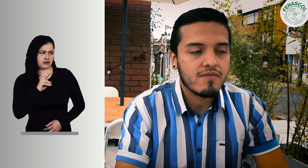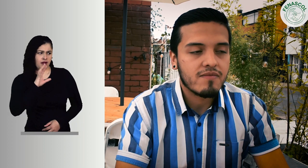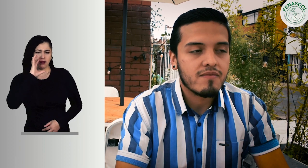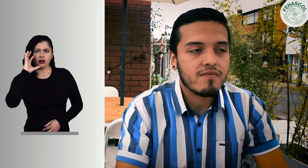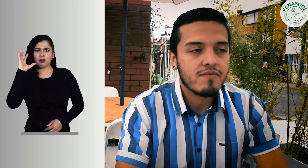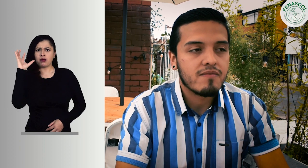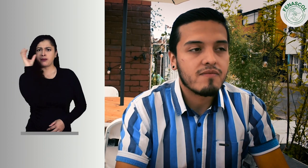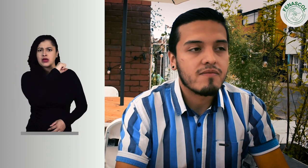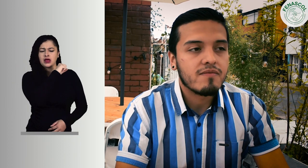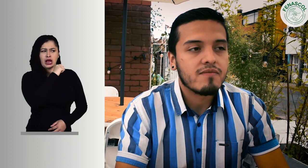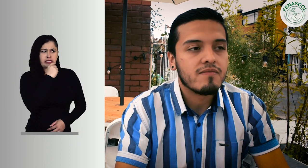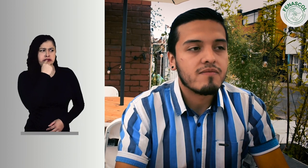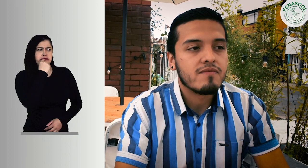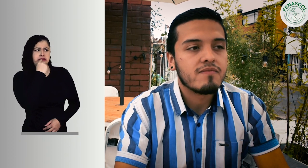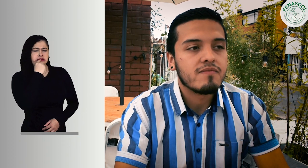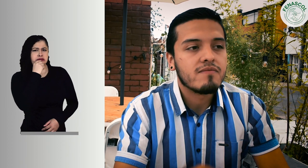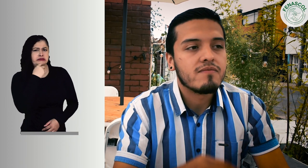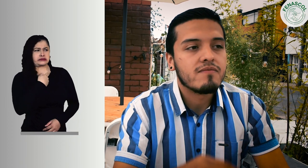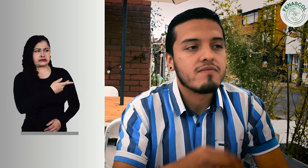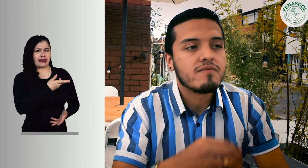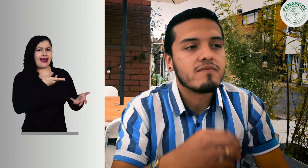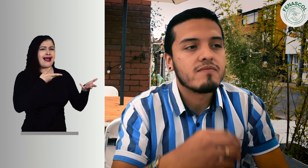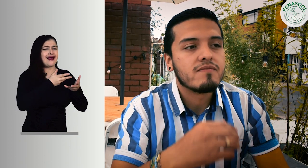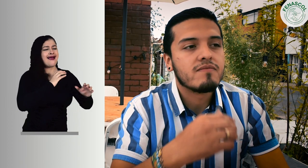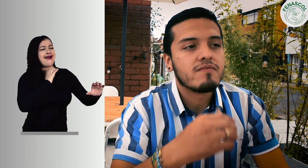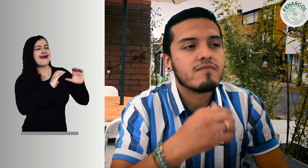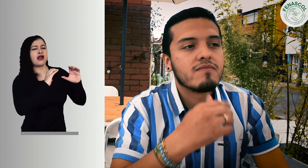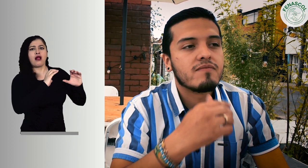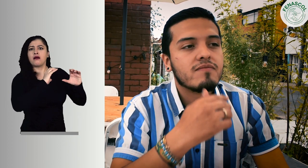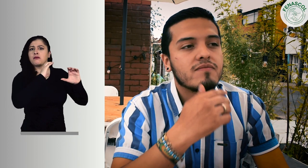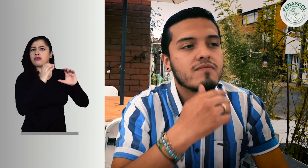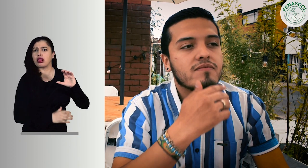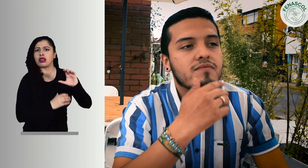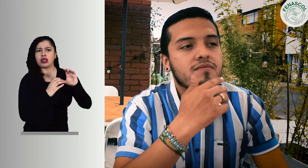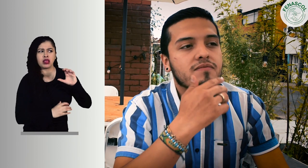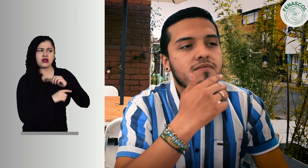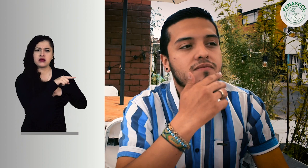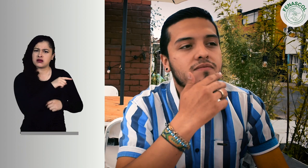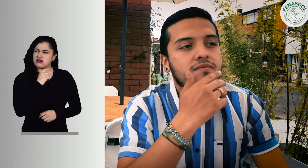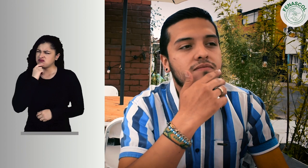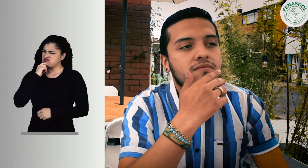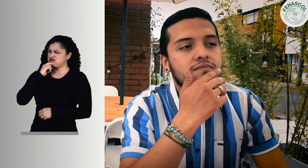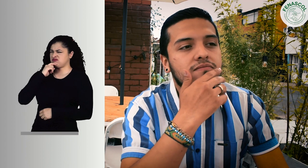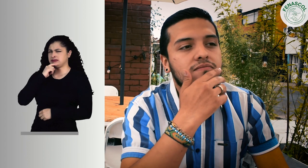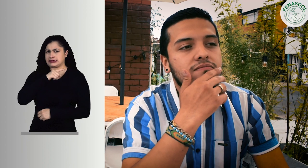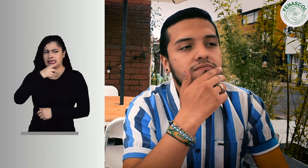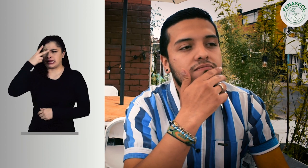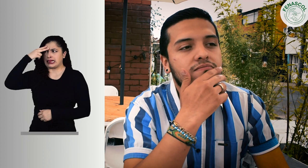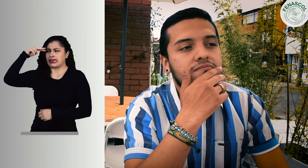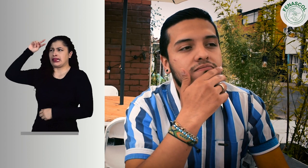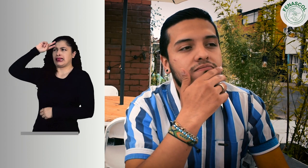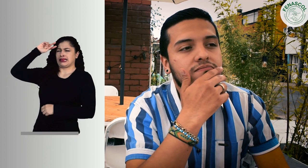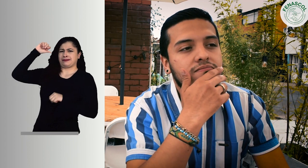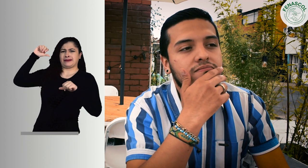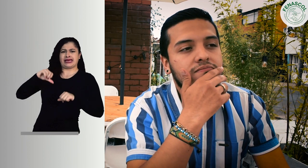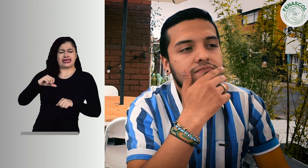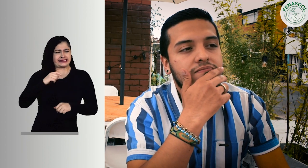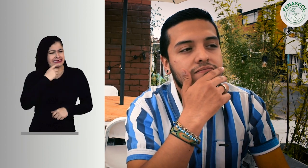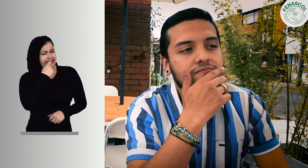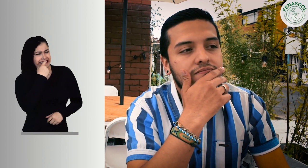Camilo se da cuenta que, por la barrera comunicativa, hay un mal entendido. Entonces, recuerda los